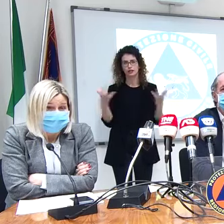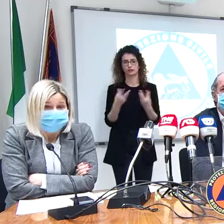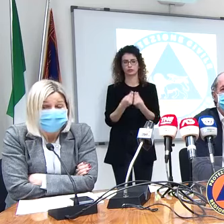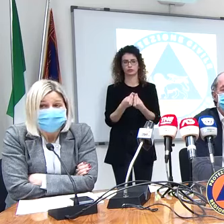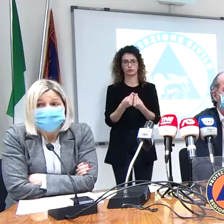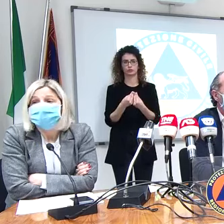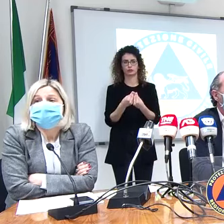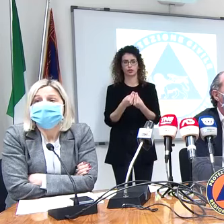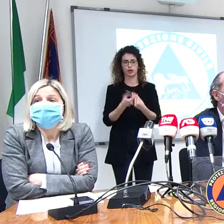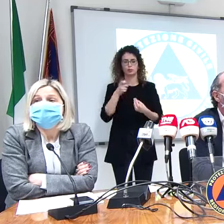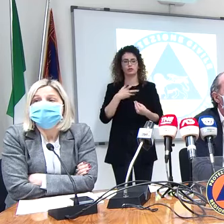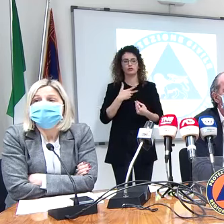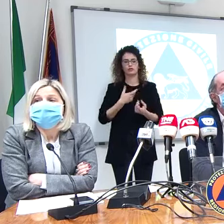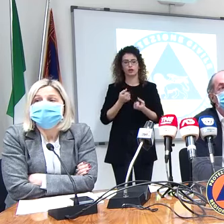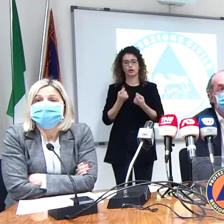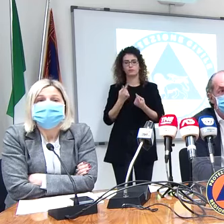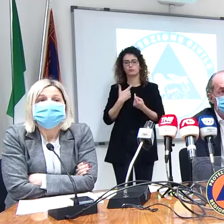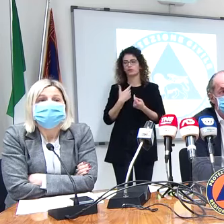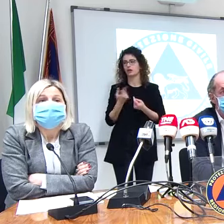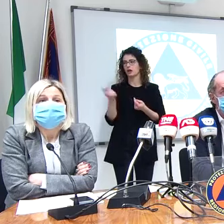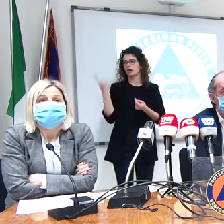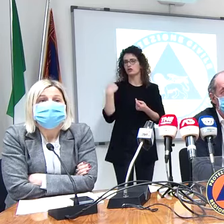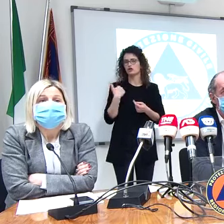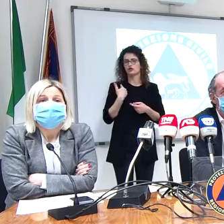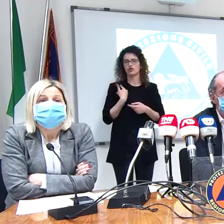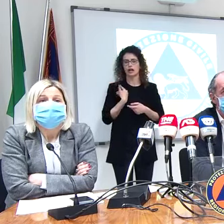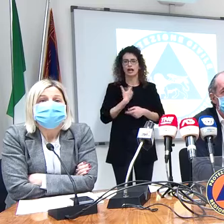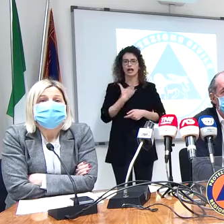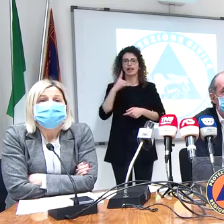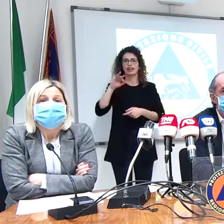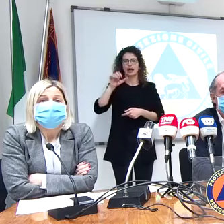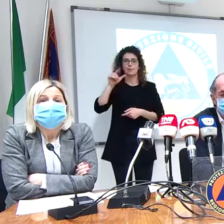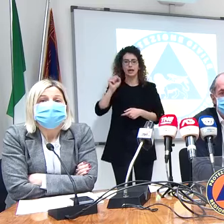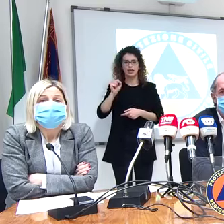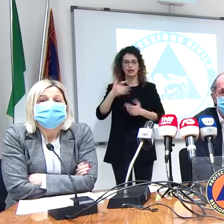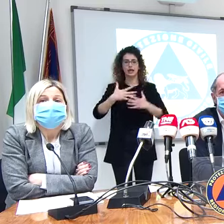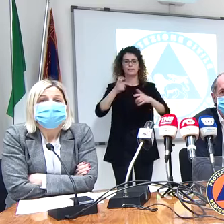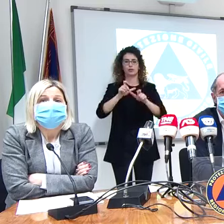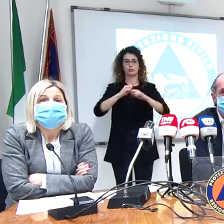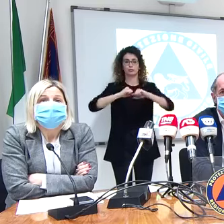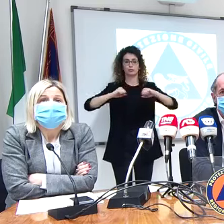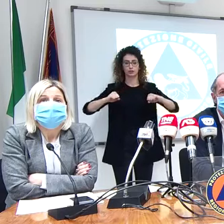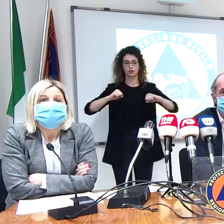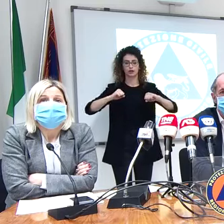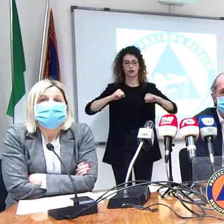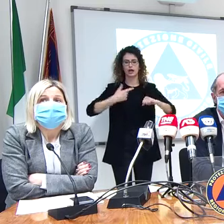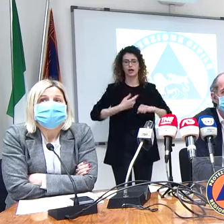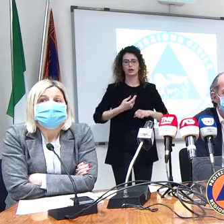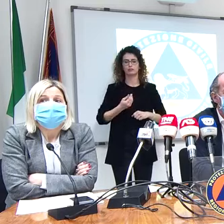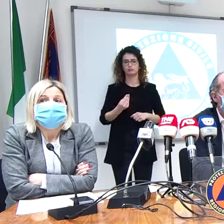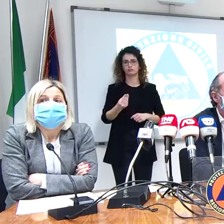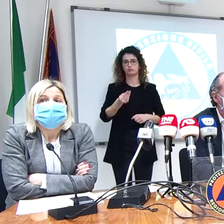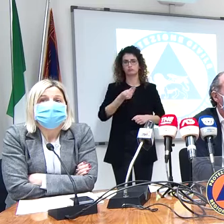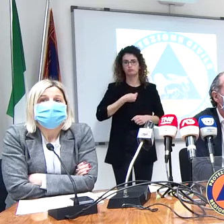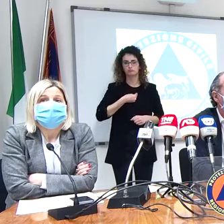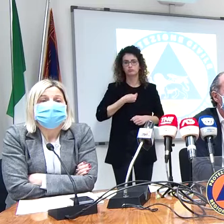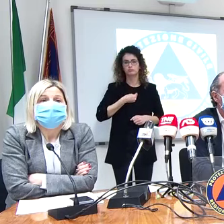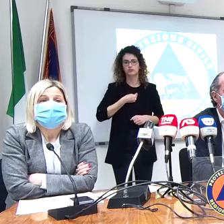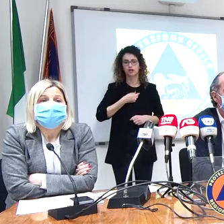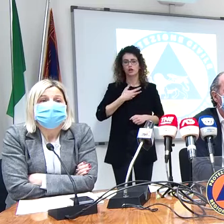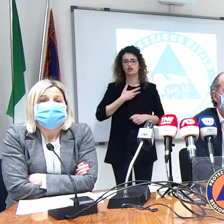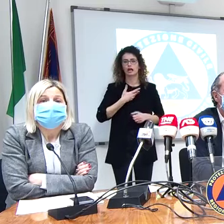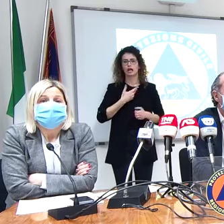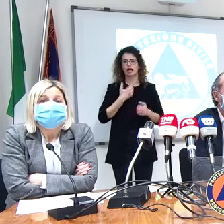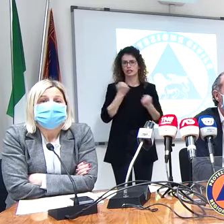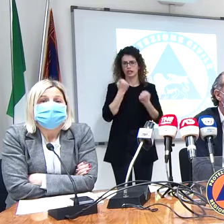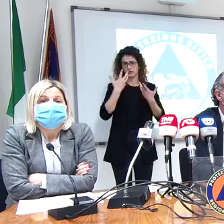guardate, l'altro giorno ci è toccato un diabetico obeso questo ha mandato un messaggio e c'era già il servizio